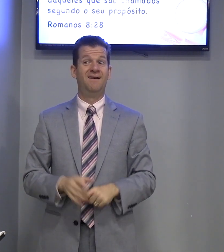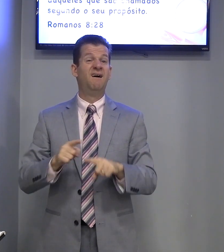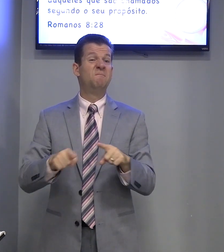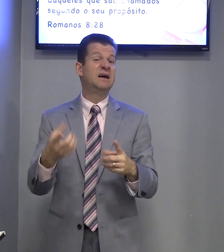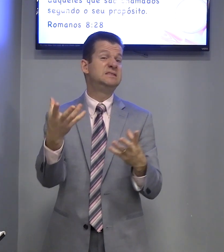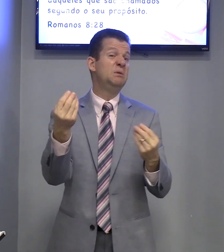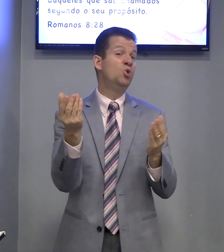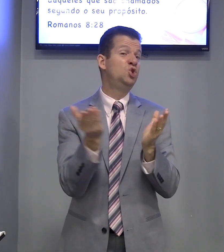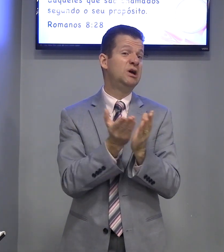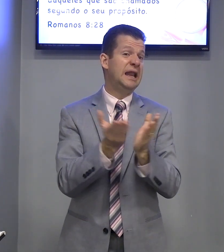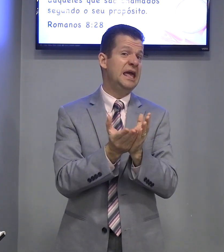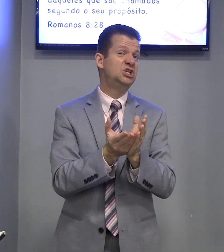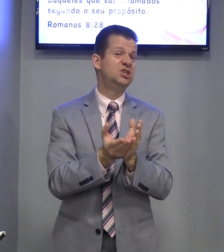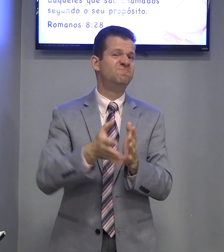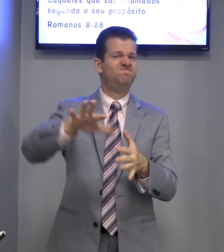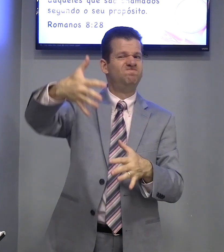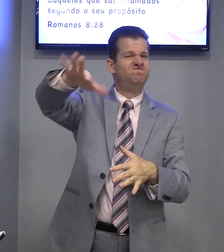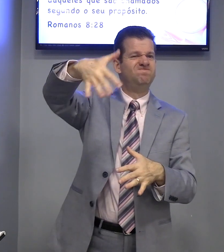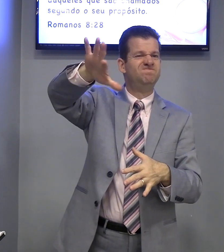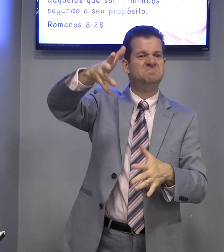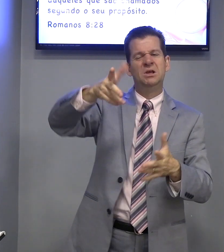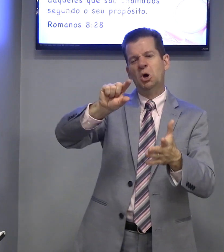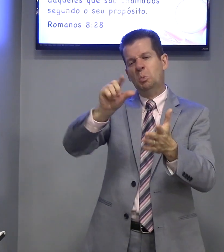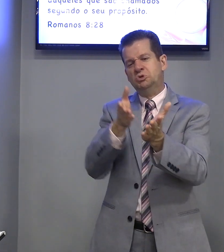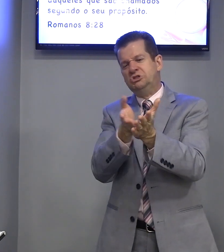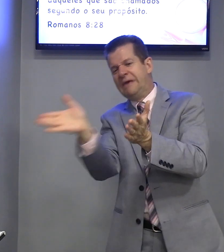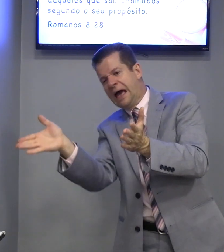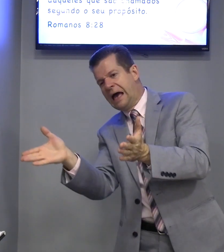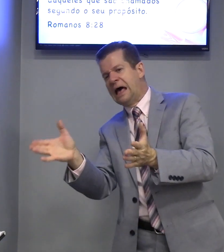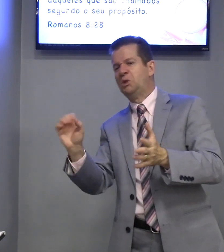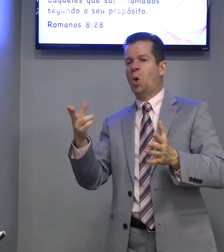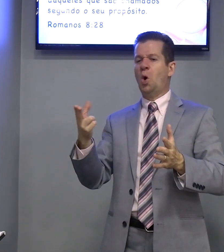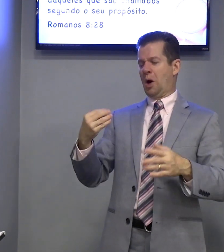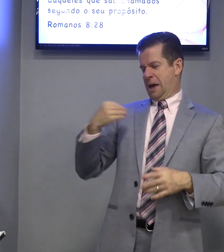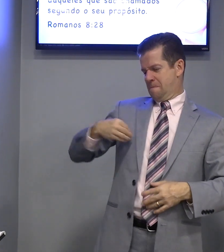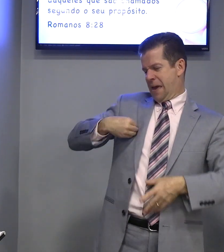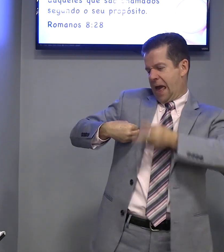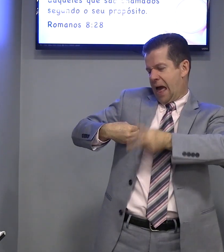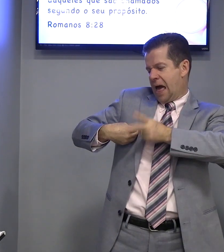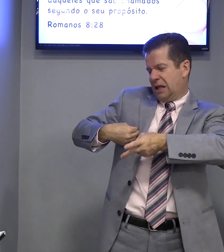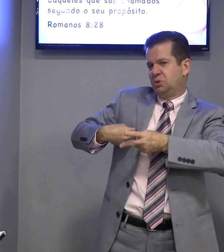Mas, tem muito crente... Desfiado. Desfiado.